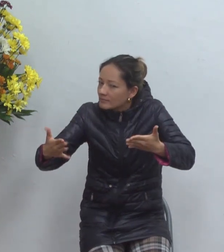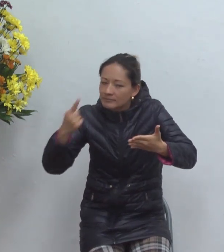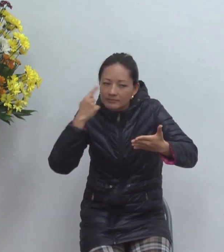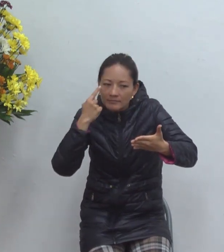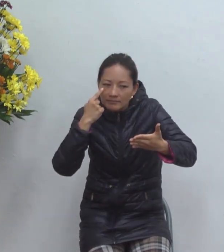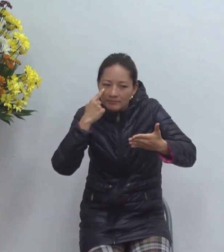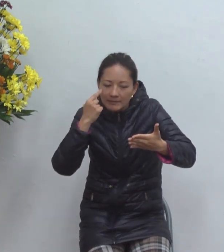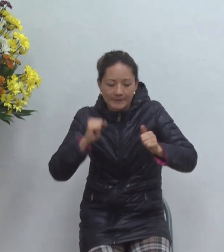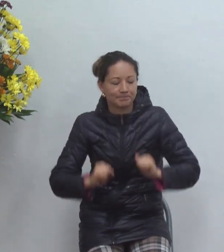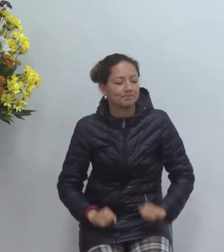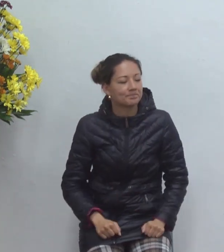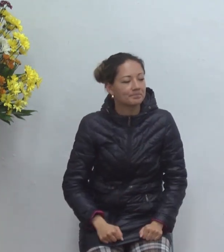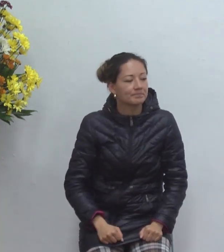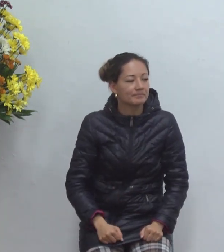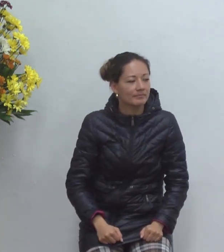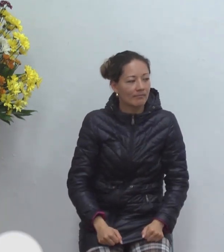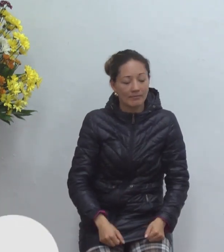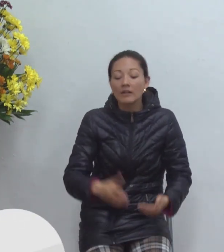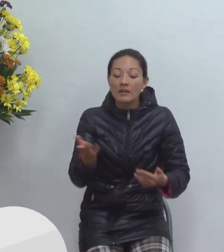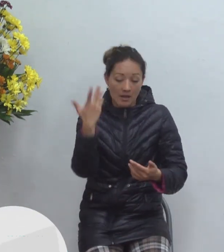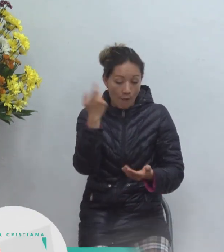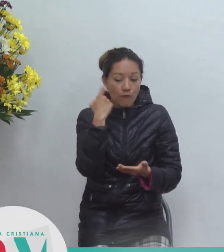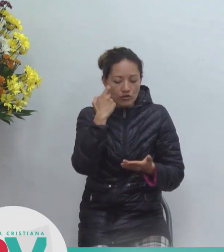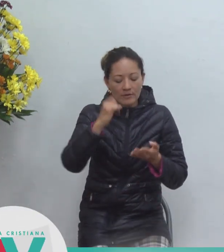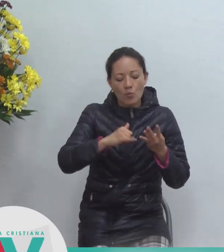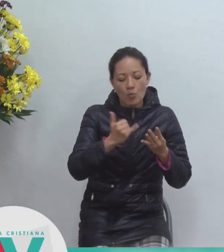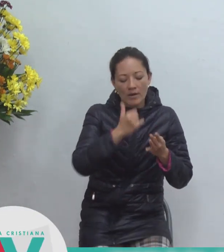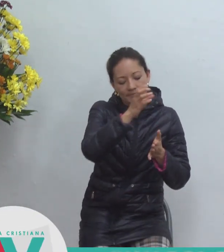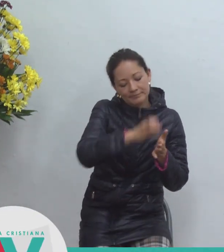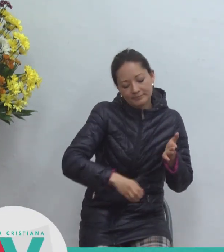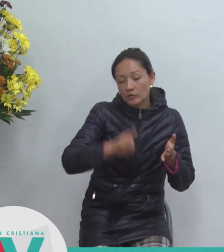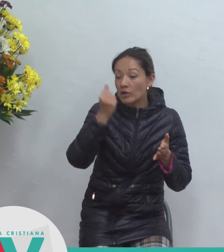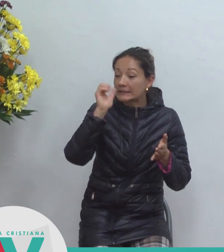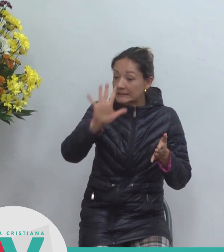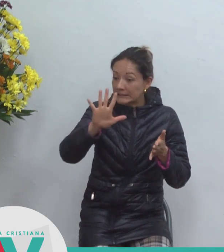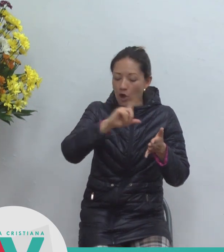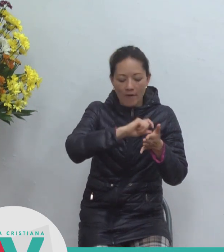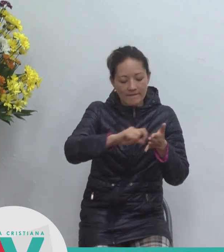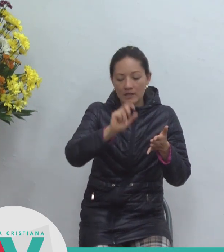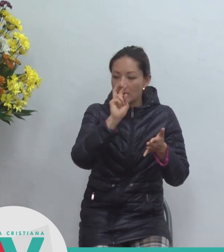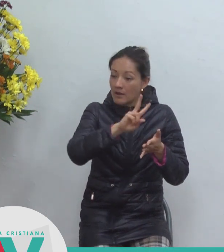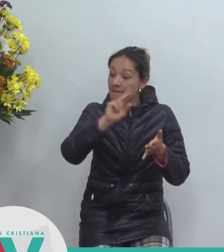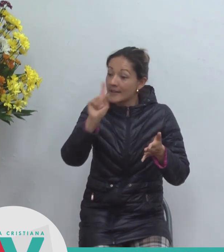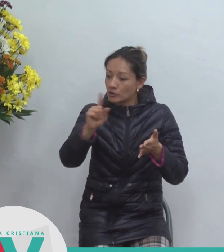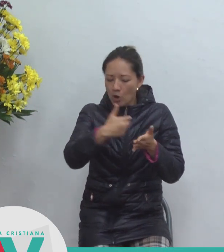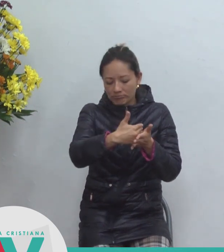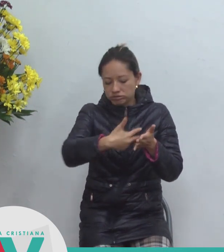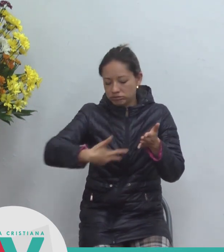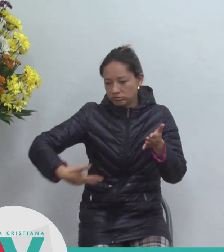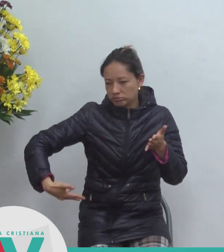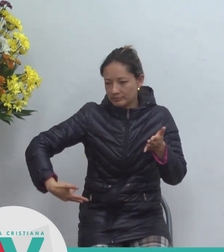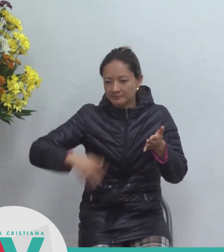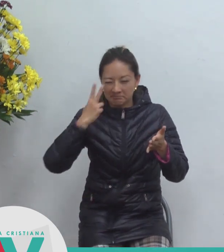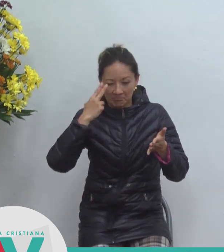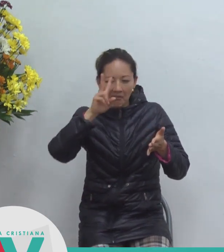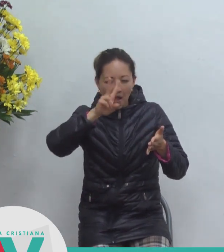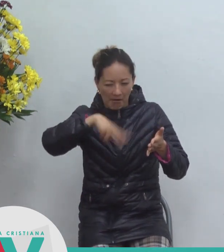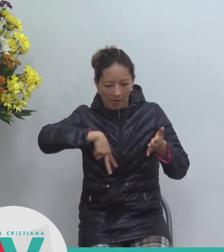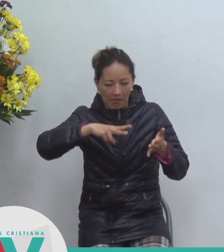Juan capítulo 5 Juan capítulo 5 versículo 21 en adelante dice porque el